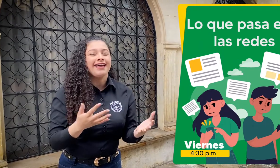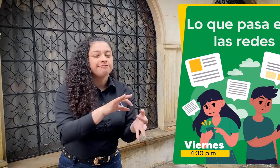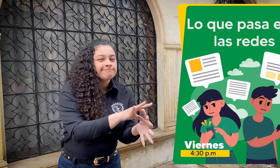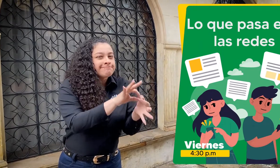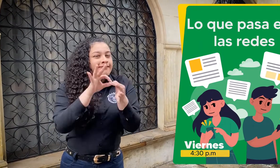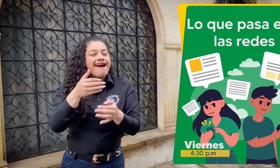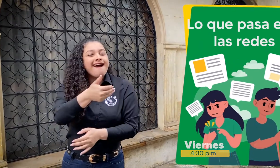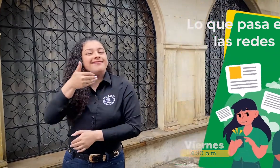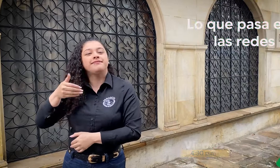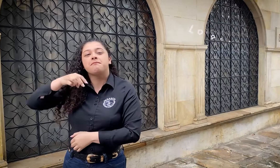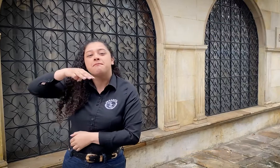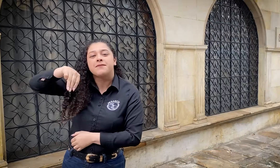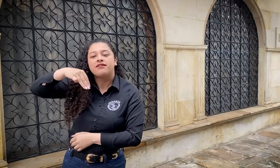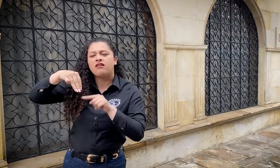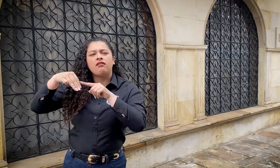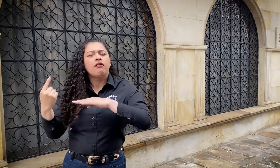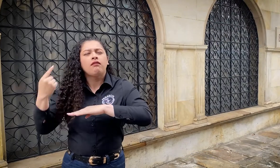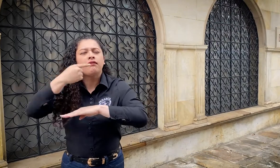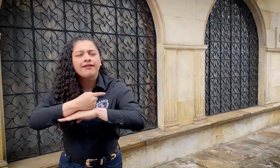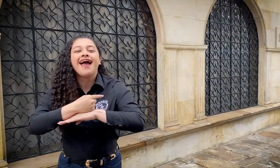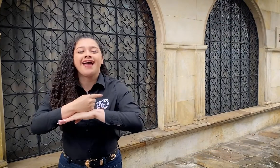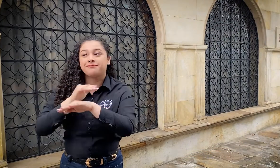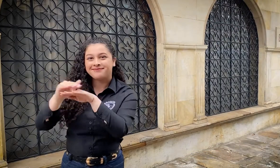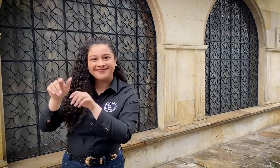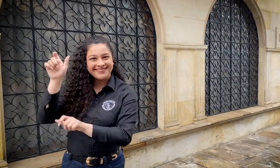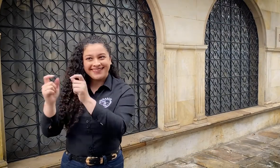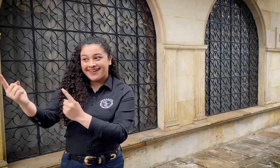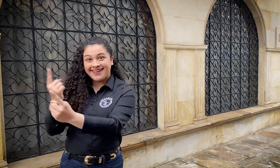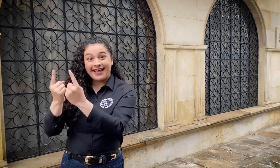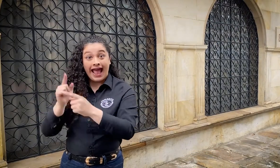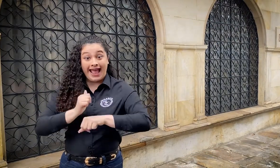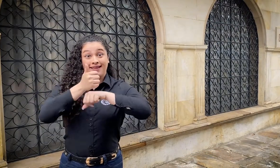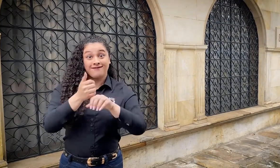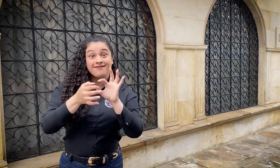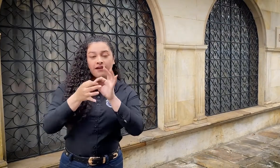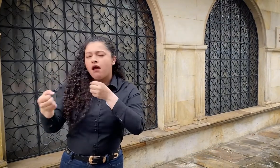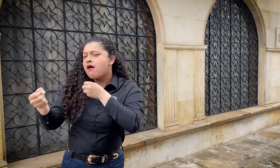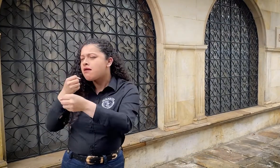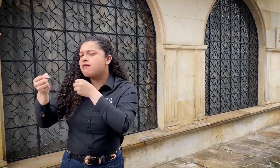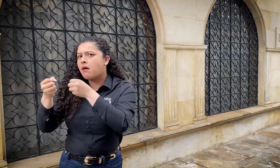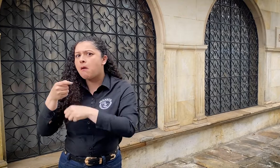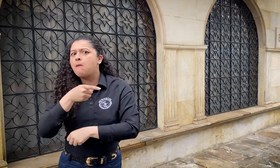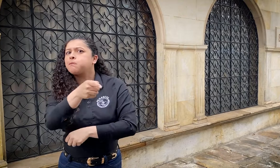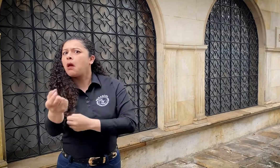En relación a lo que se habló el día miércoles, en la entrevista con el director,